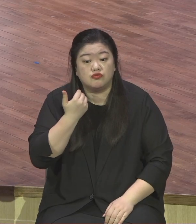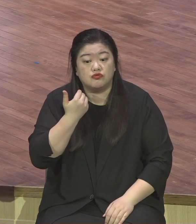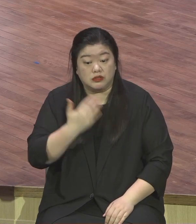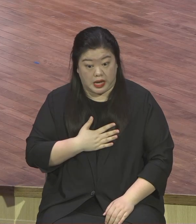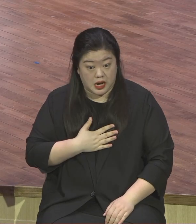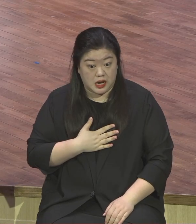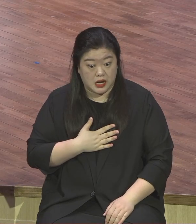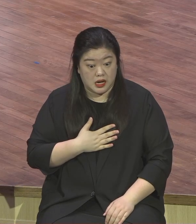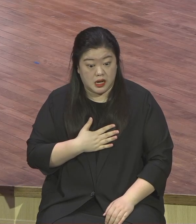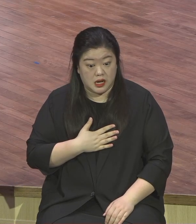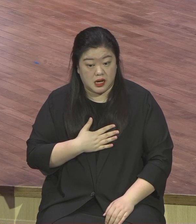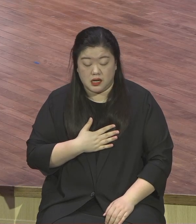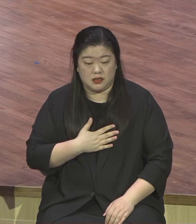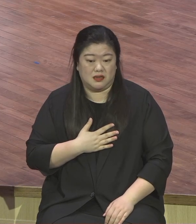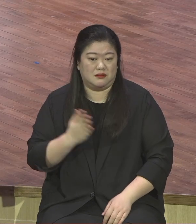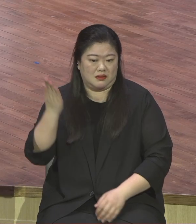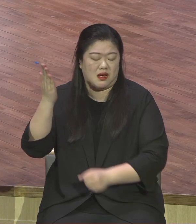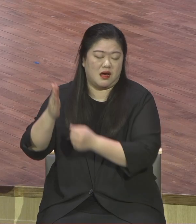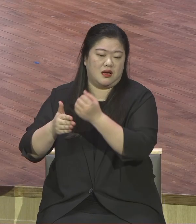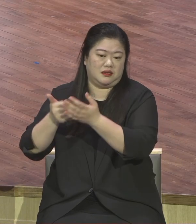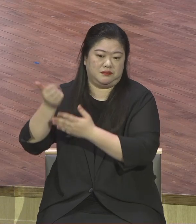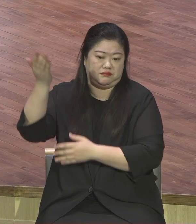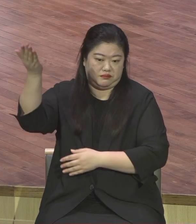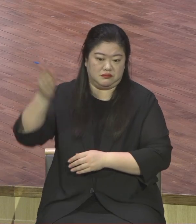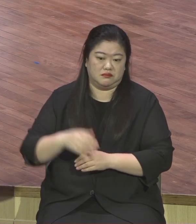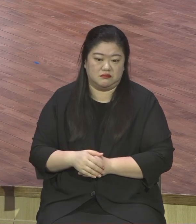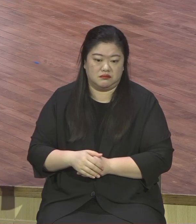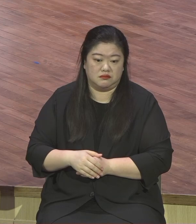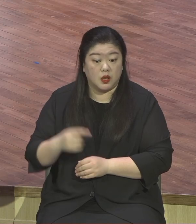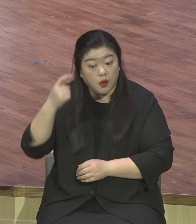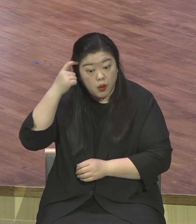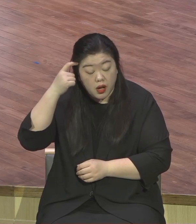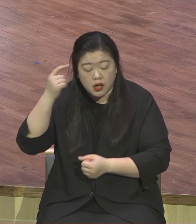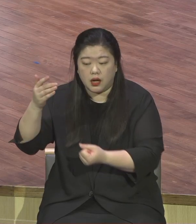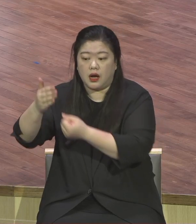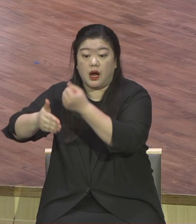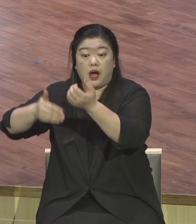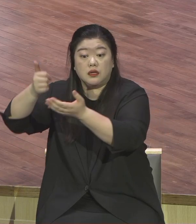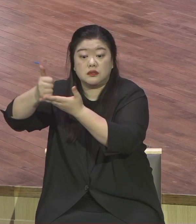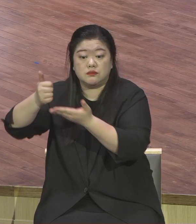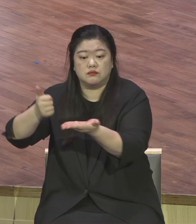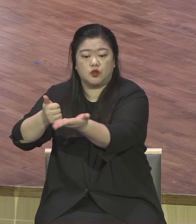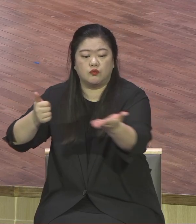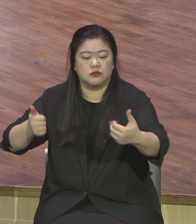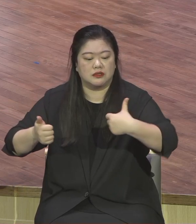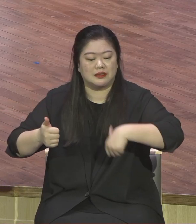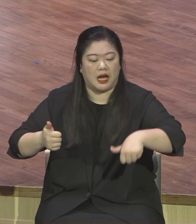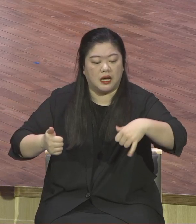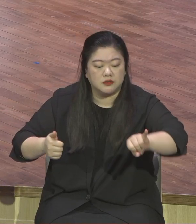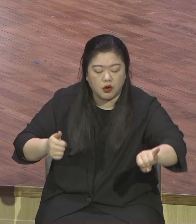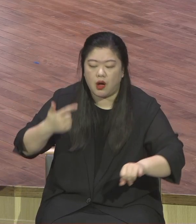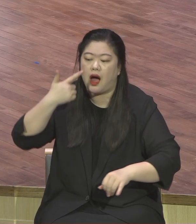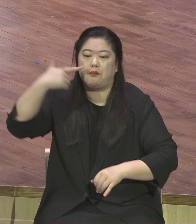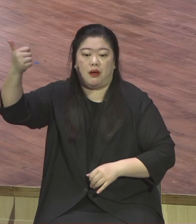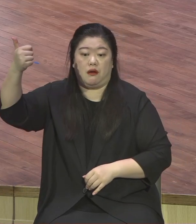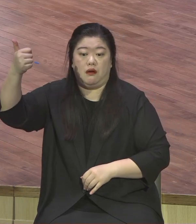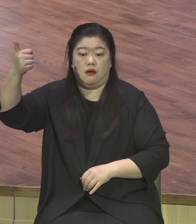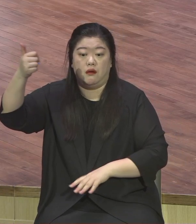여러분이 기도하며 응답해주시고 이게 축복이에요 이게 자녀들만 하나님 자녀만 하는 거예요